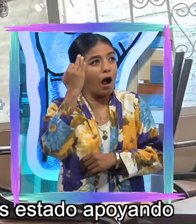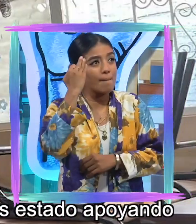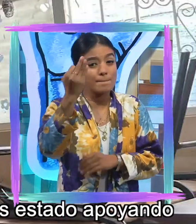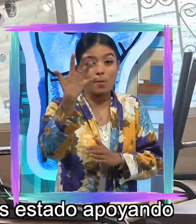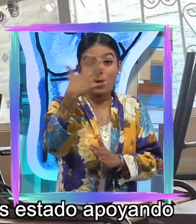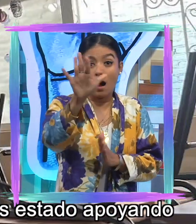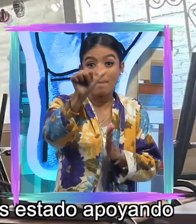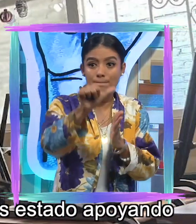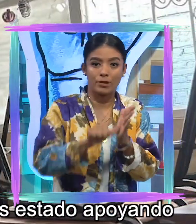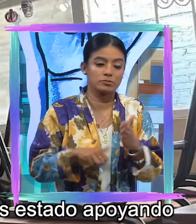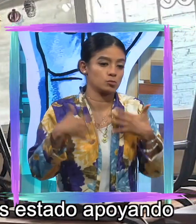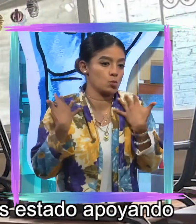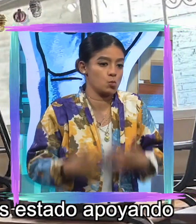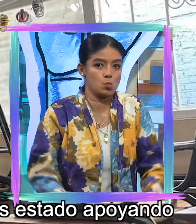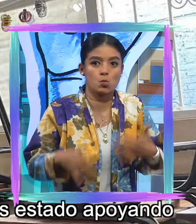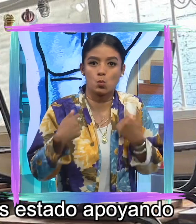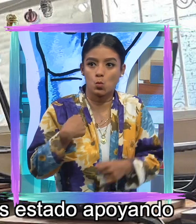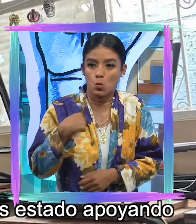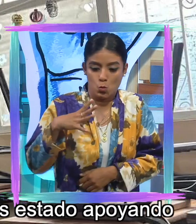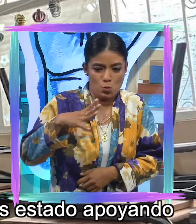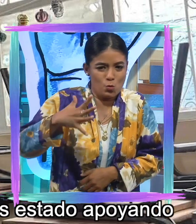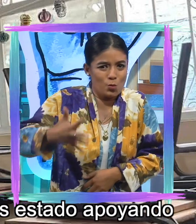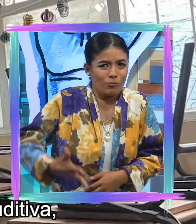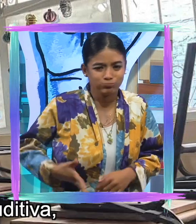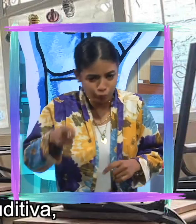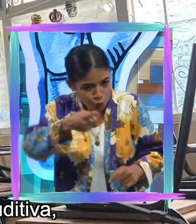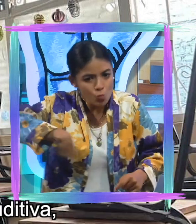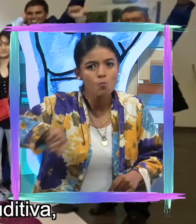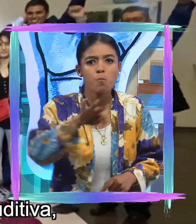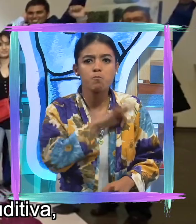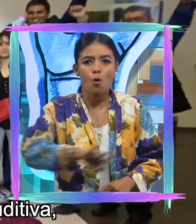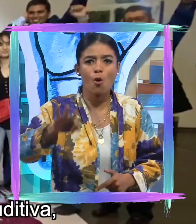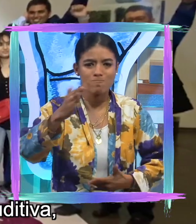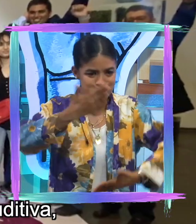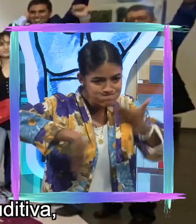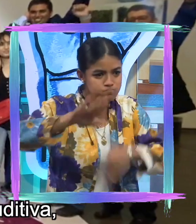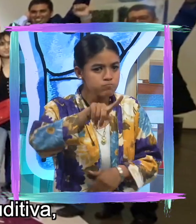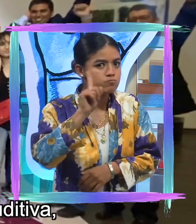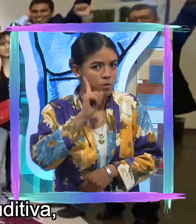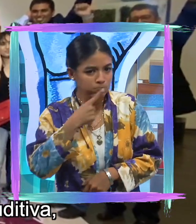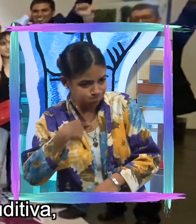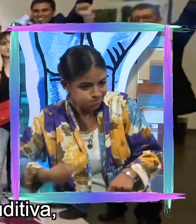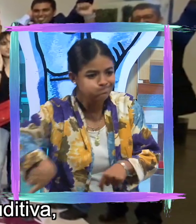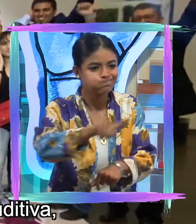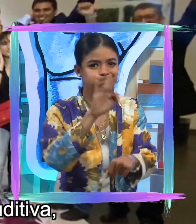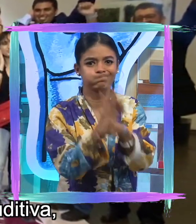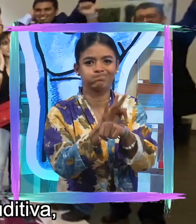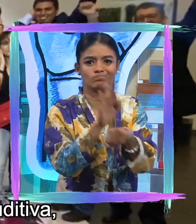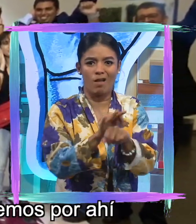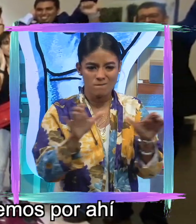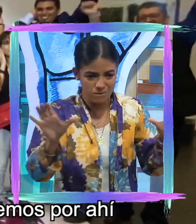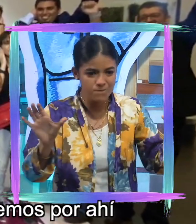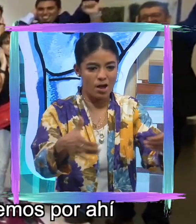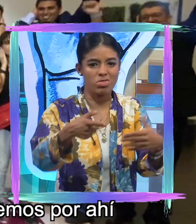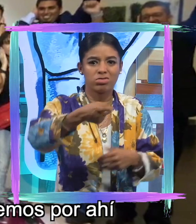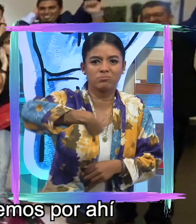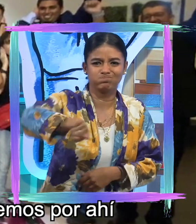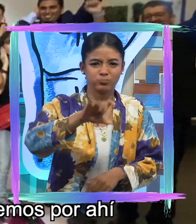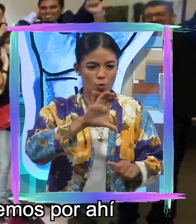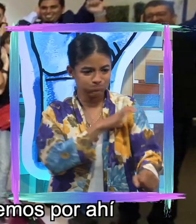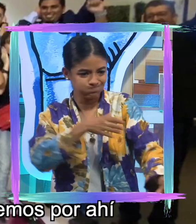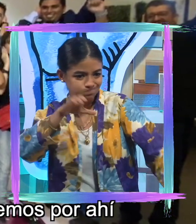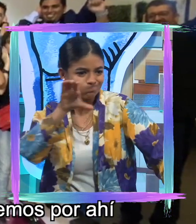son más de 10 meses y hemos estado apoyando a personas con discapacidad auditiva. Hemos estado